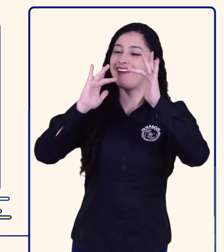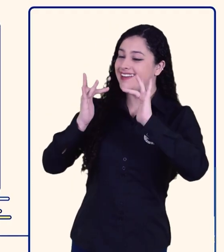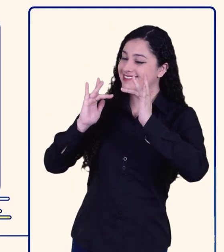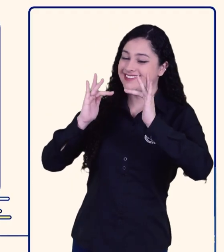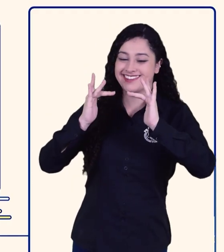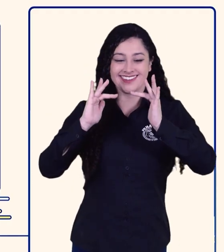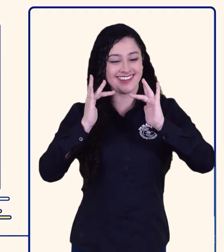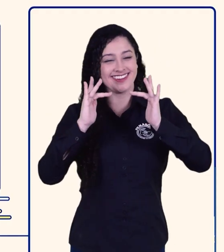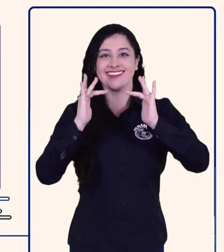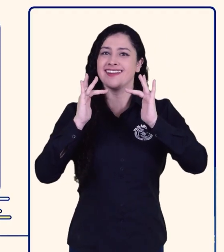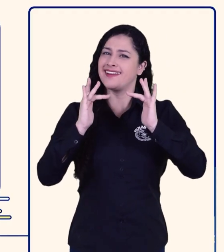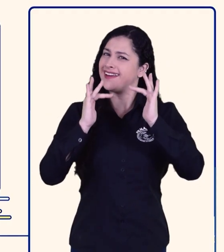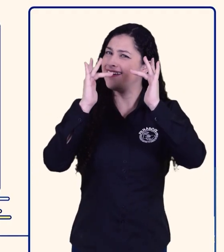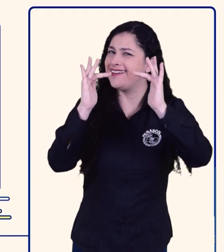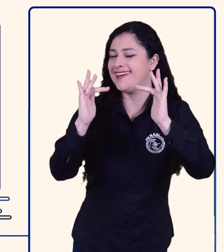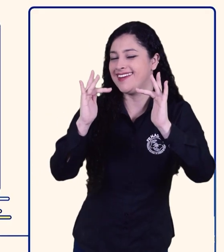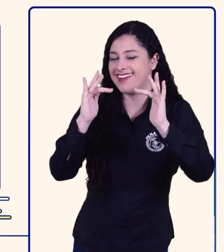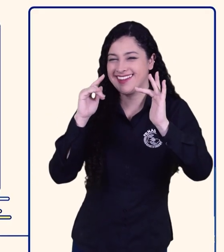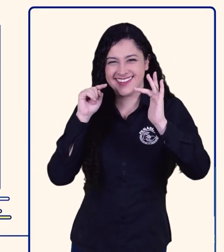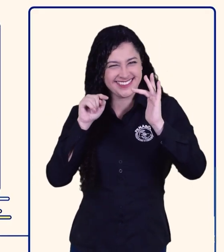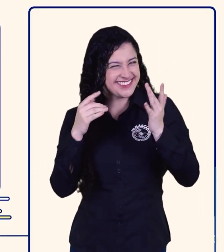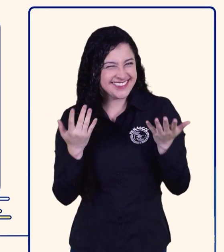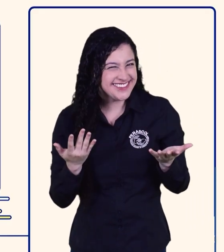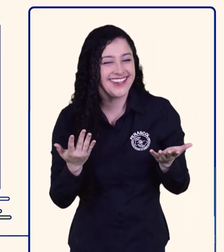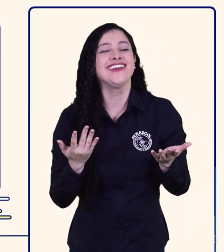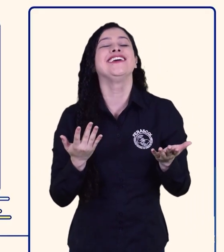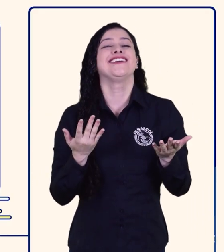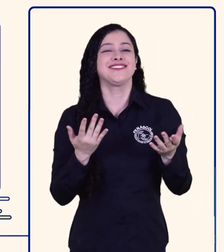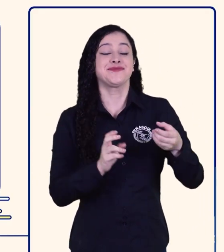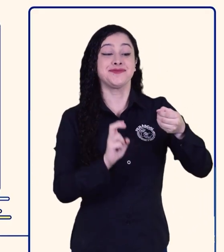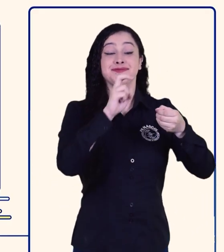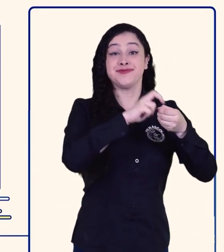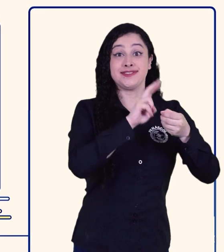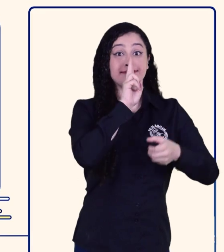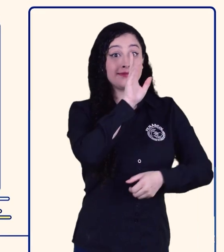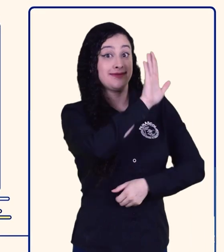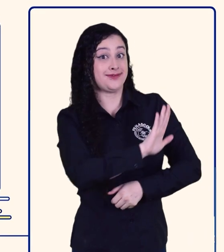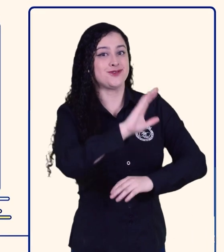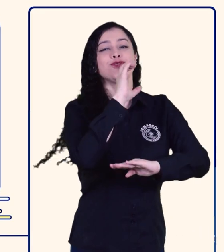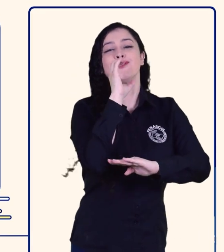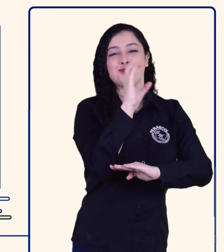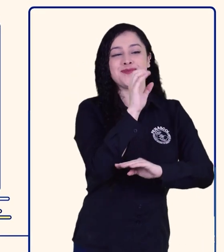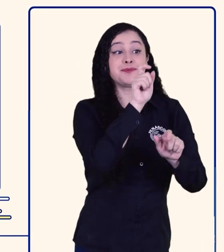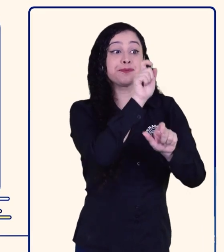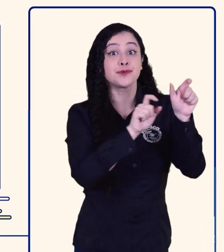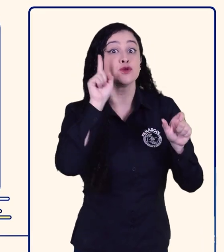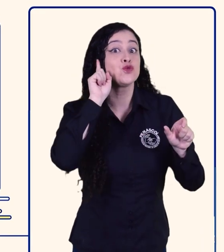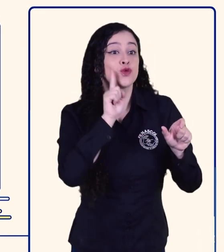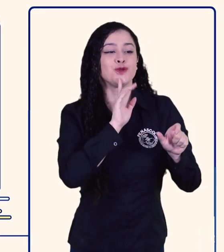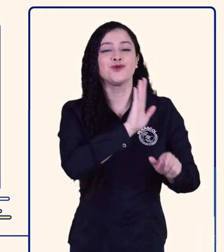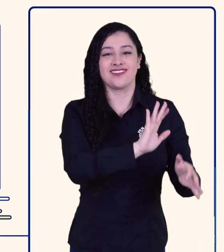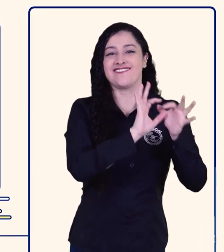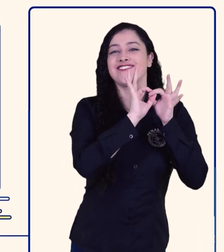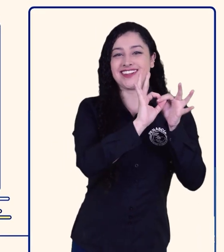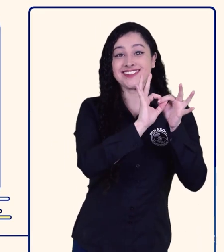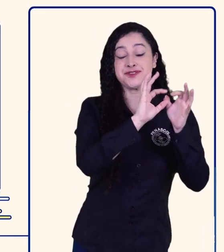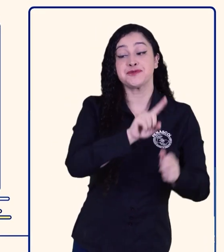El Centro de Relevo es una iniciativa que se creó de la Alianza entre Federación Nacional de Sordos de Colombia, FENASCOL,